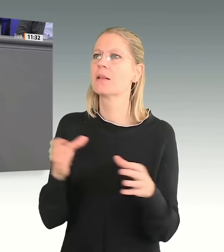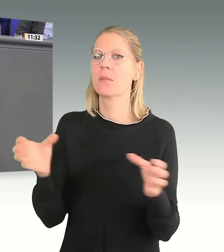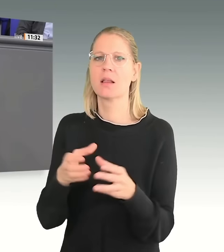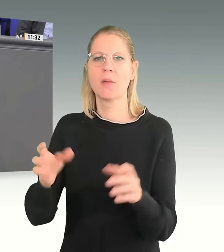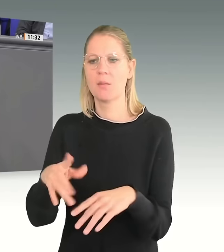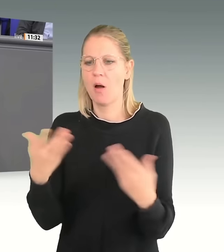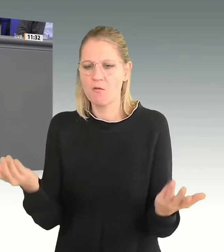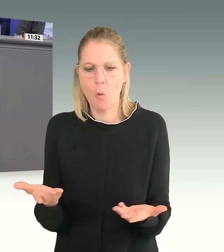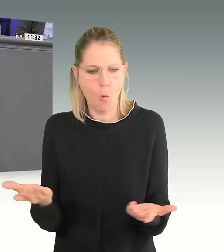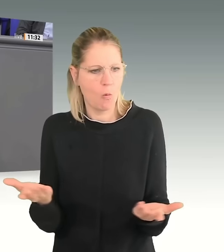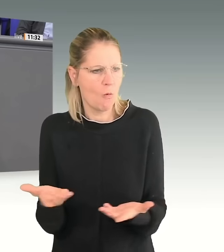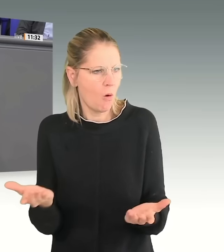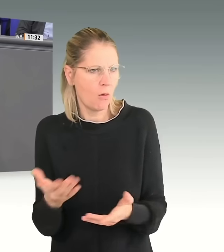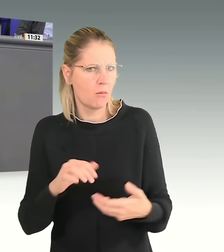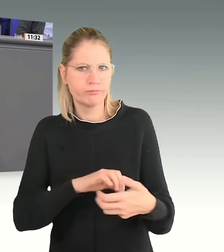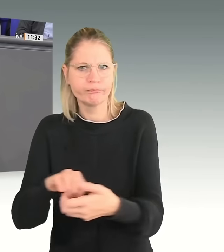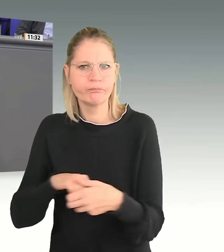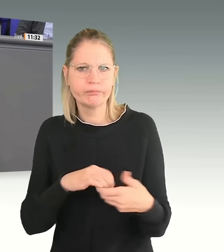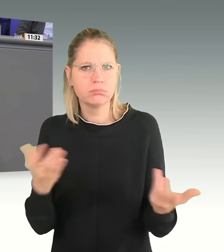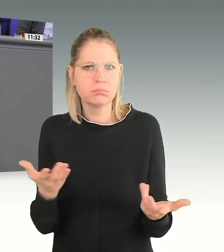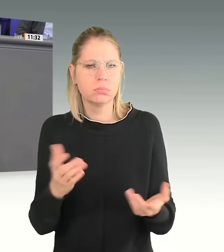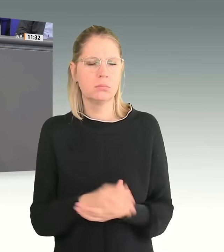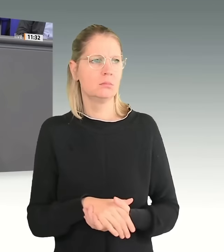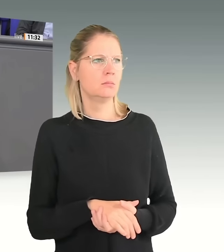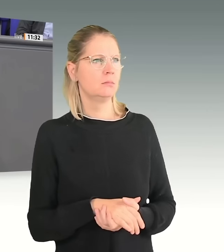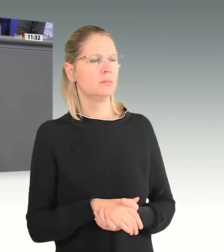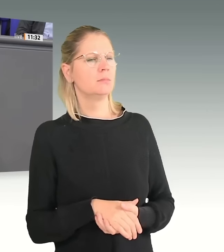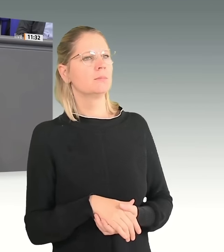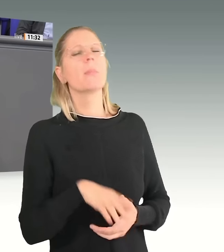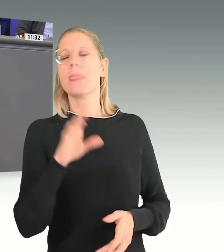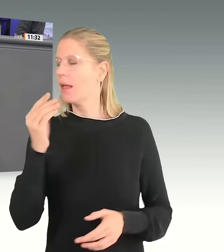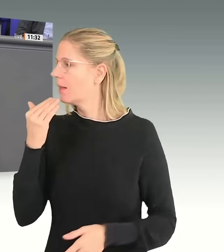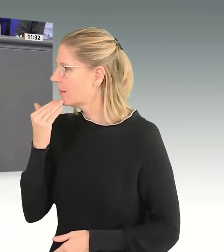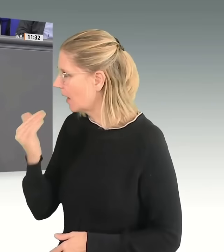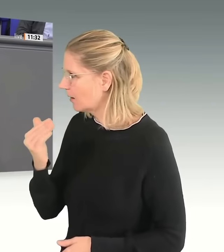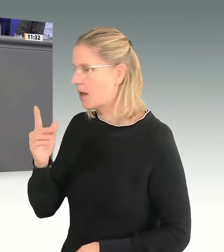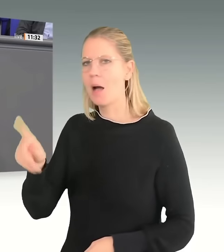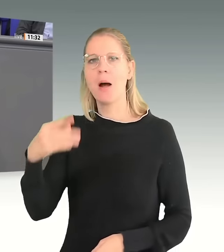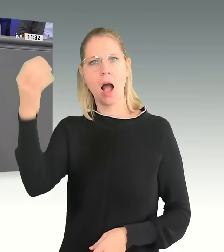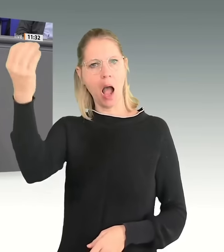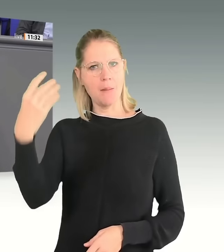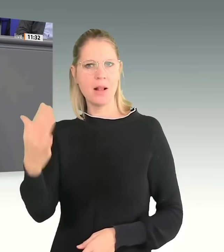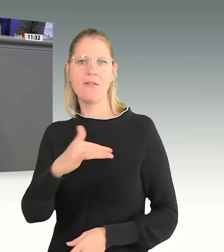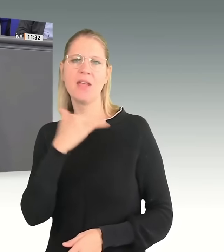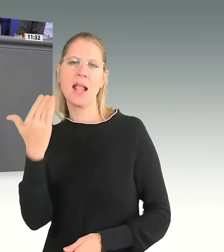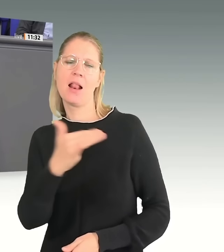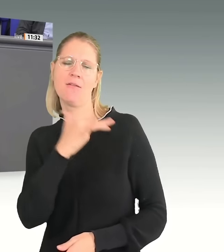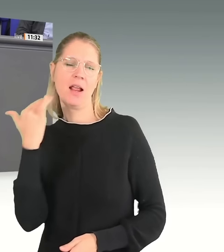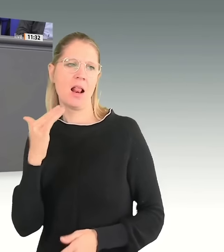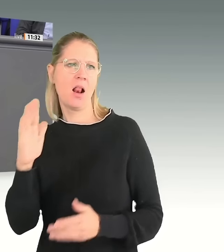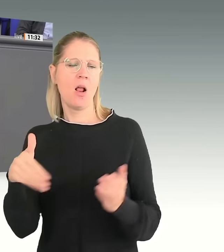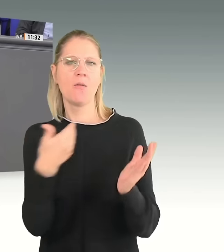unser Problem ist? Dass die Ampel viel, viel vorschlägt, dass die Ampel viel